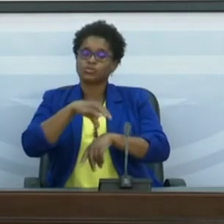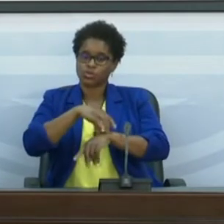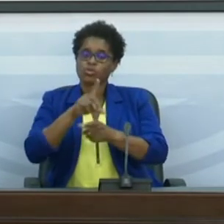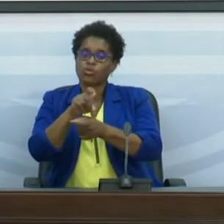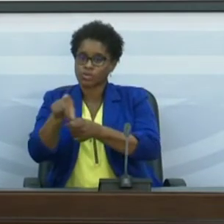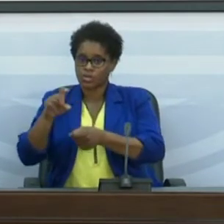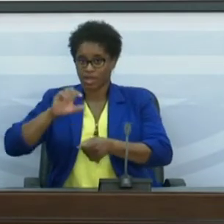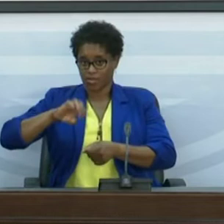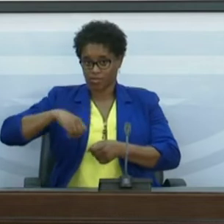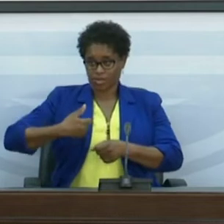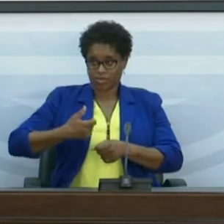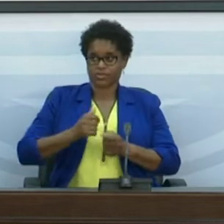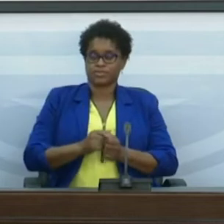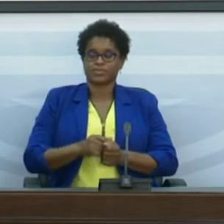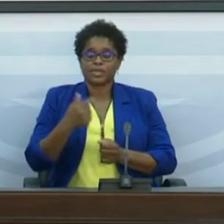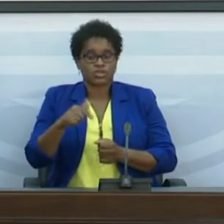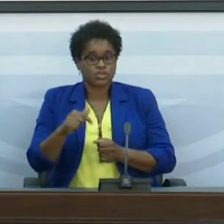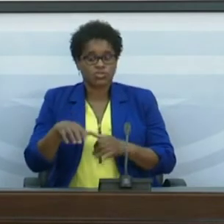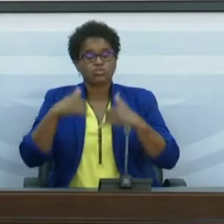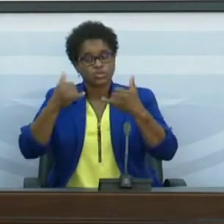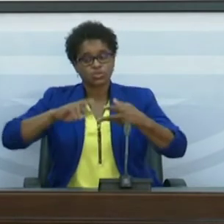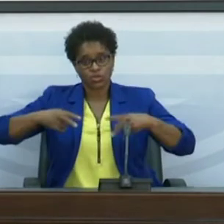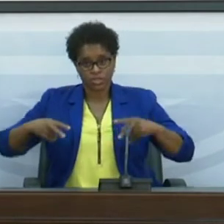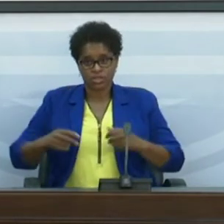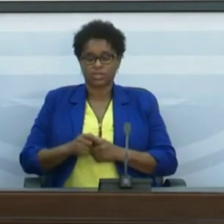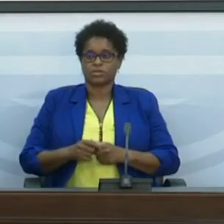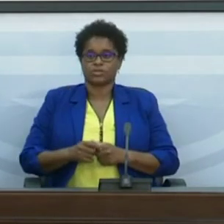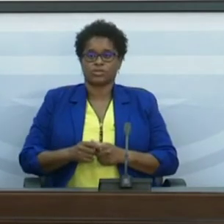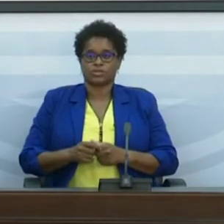distribuídos pelos seguintes conselhos.